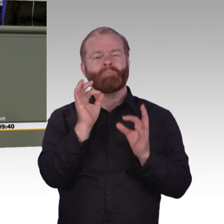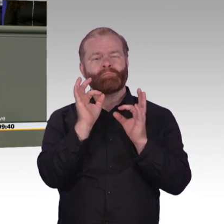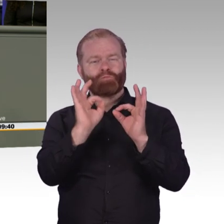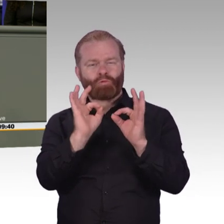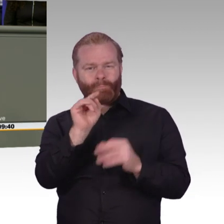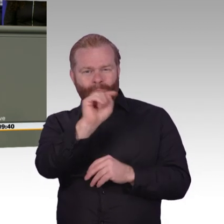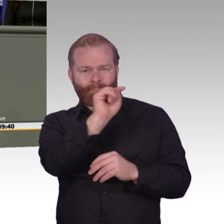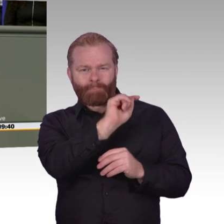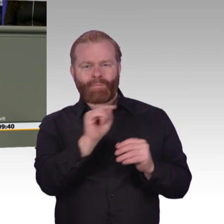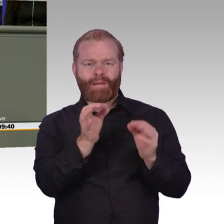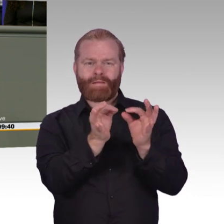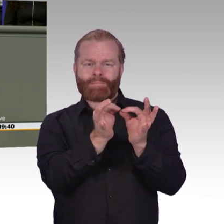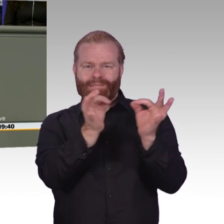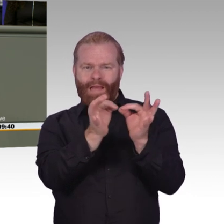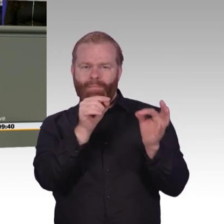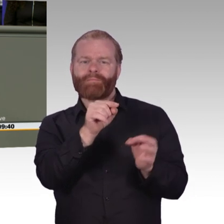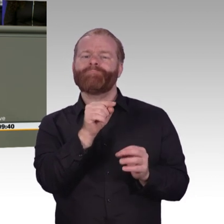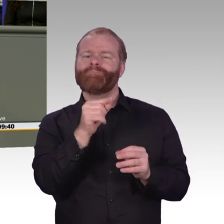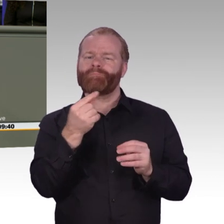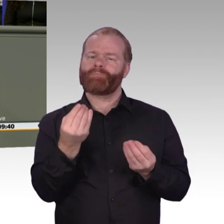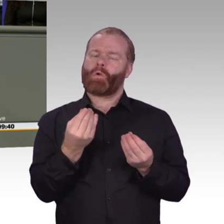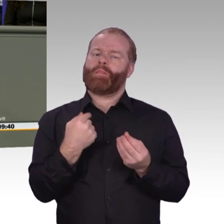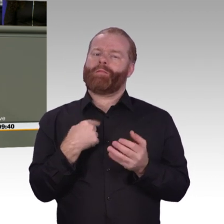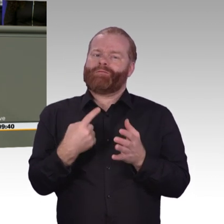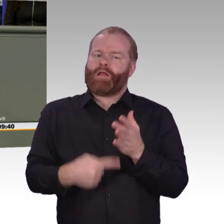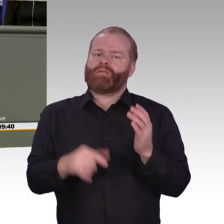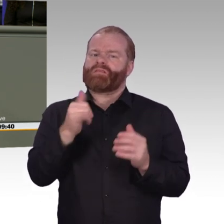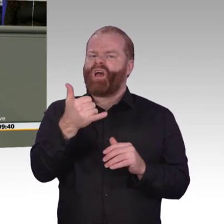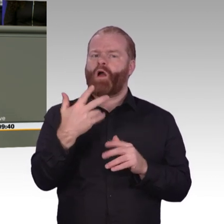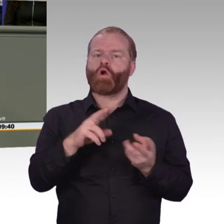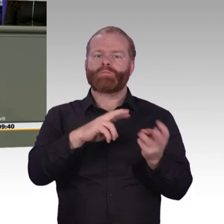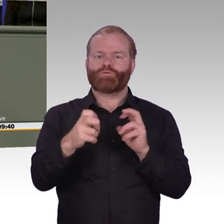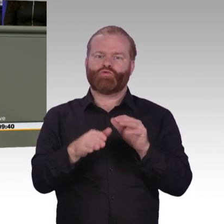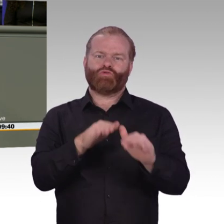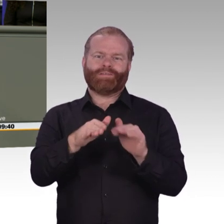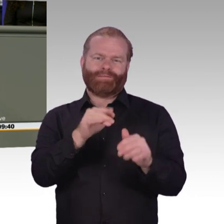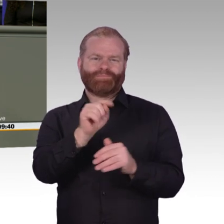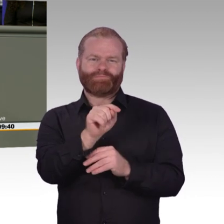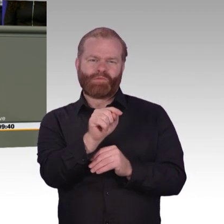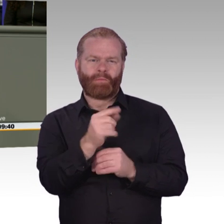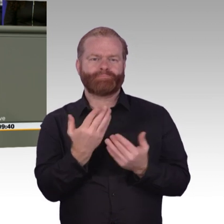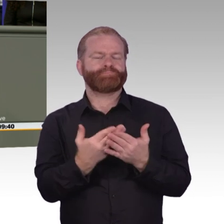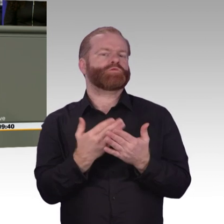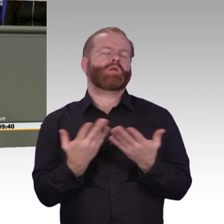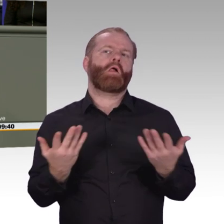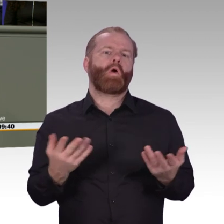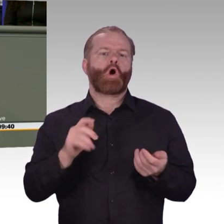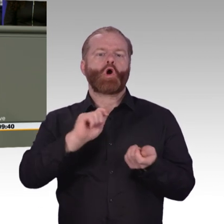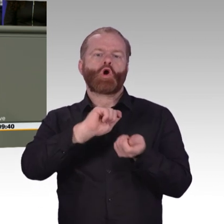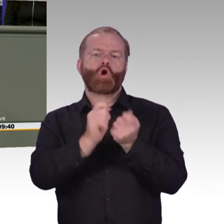Arbeitszeitmodelle. Das ist ein ganz typisches Thema, wo wir kein Geld brauchen. Wo wir aber mit Flexibilität und damit, dass wir mal